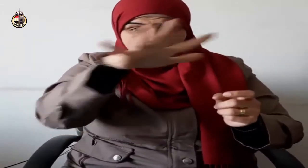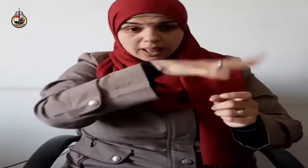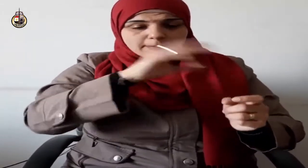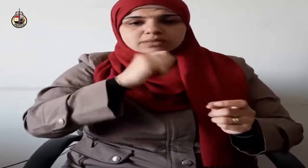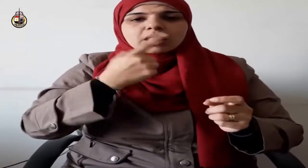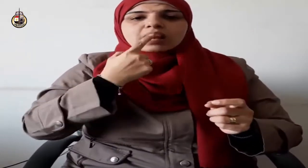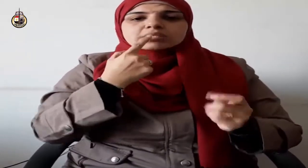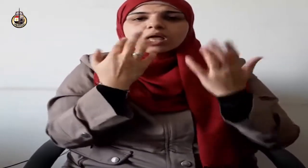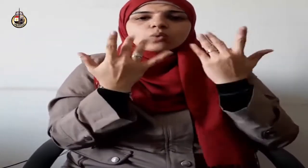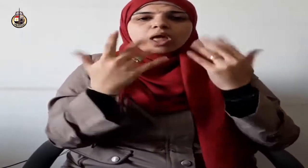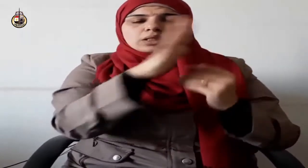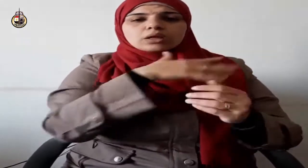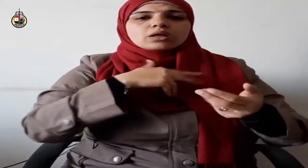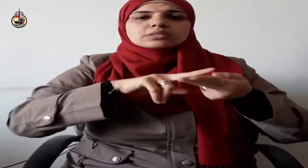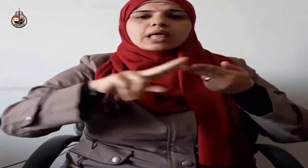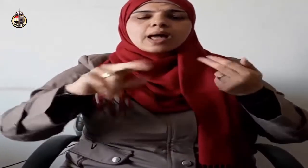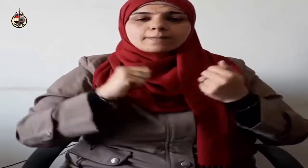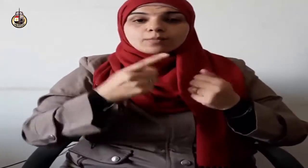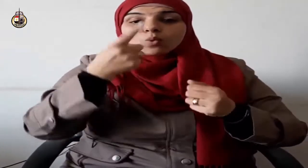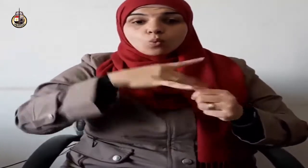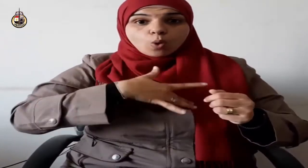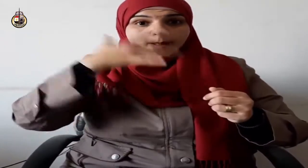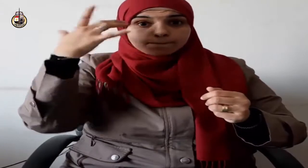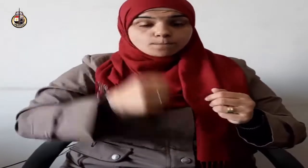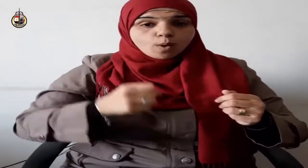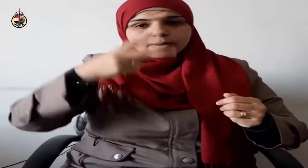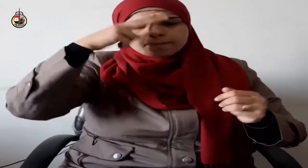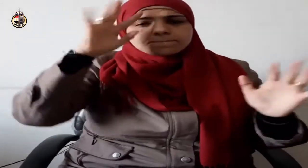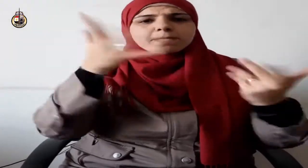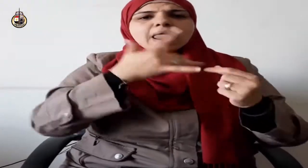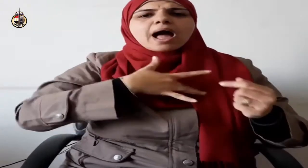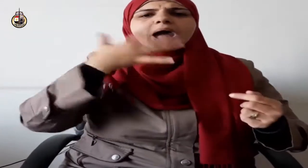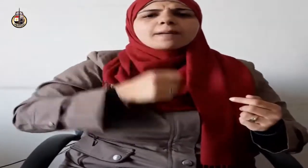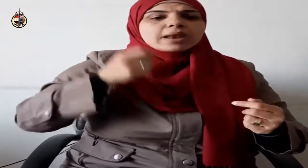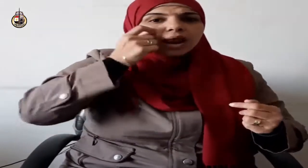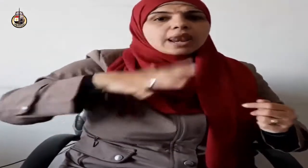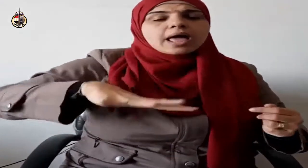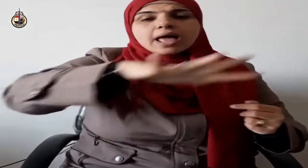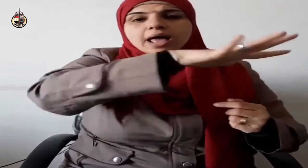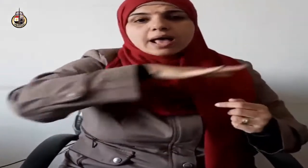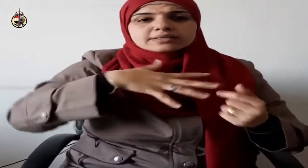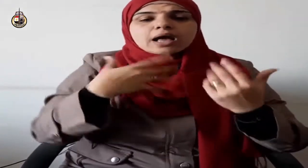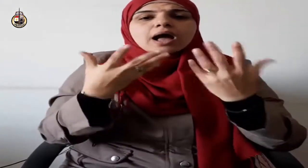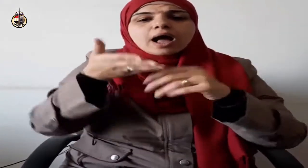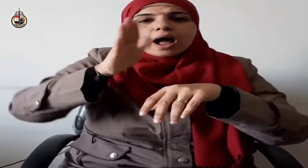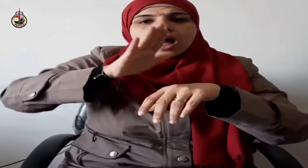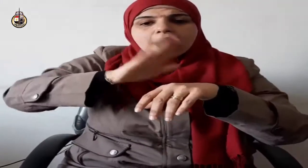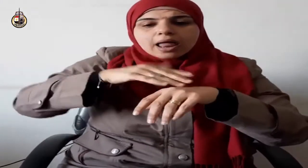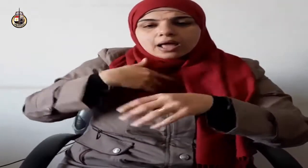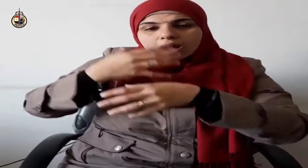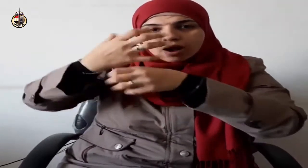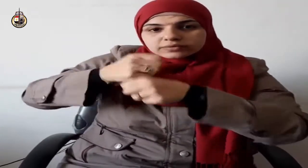وملائكته وكتبه ورسله واليوم الآخر وتؤمن بالقدر